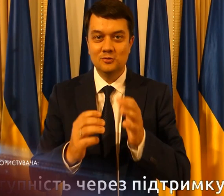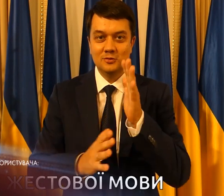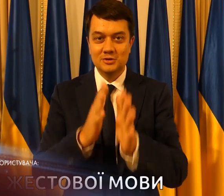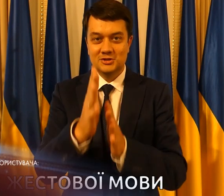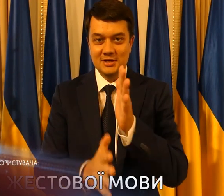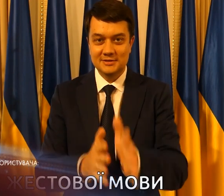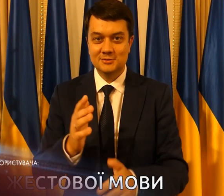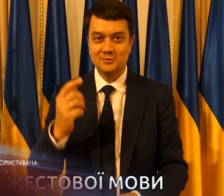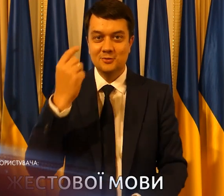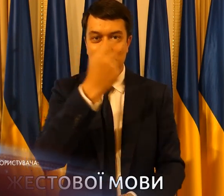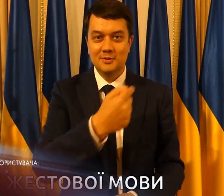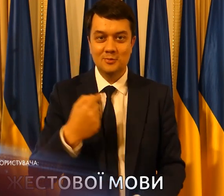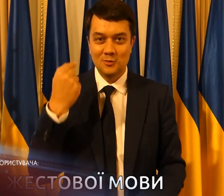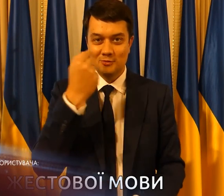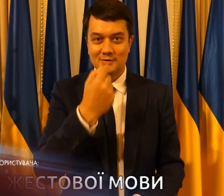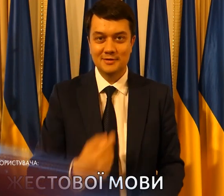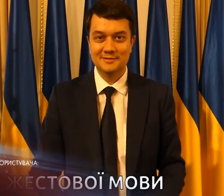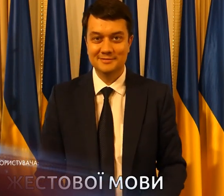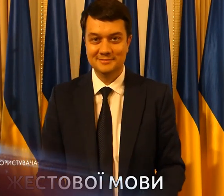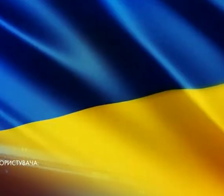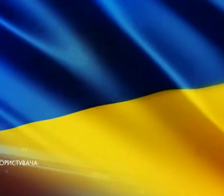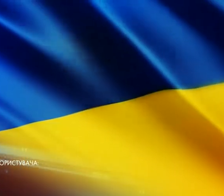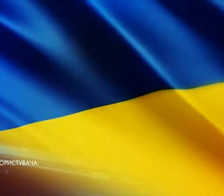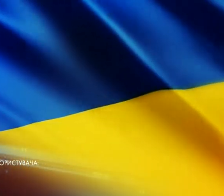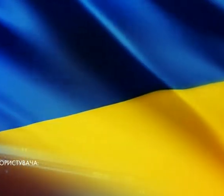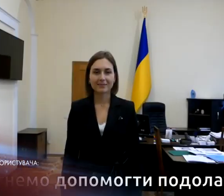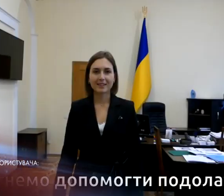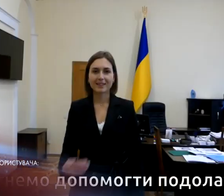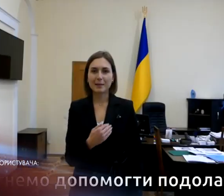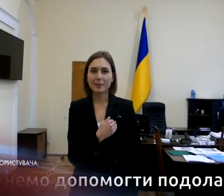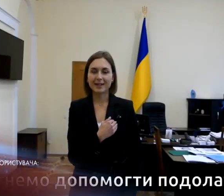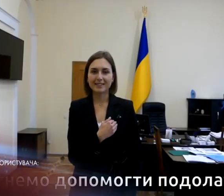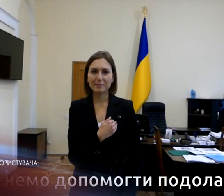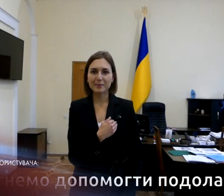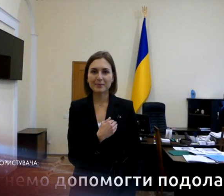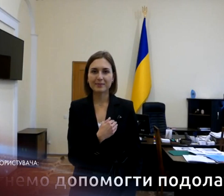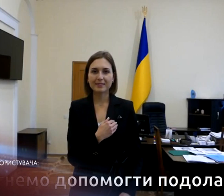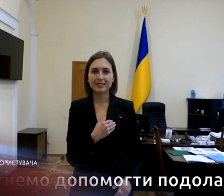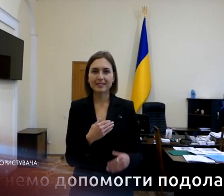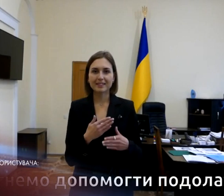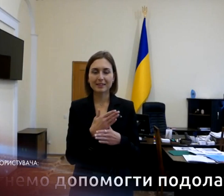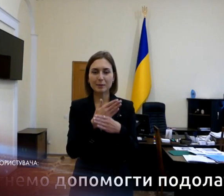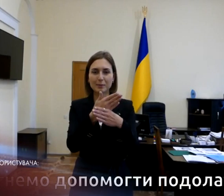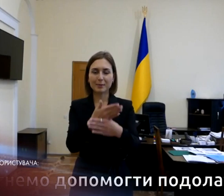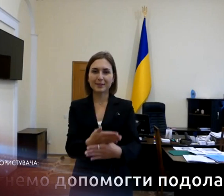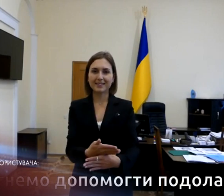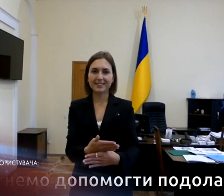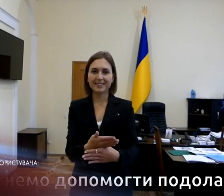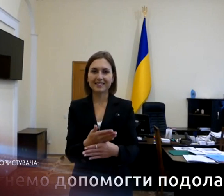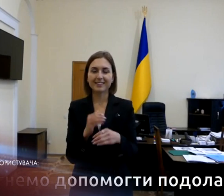Разумкова приєдналися ще декілька міністрів нового уряду. Вони записали подібні відеоповідомлення. Тиждень глухих